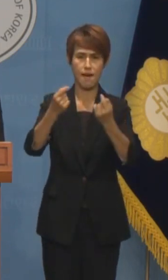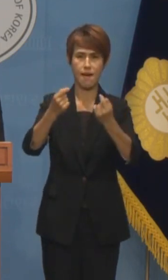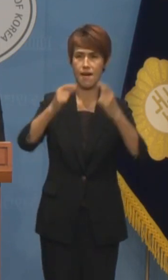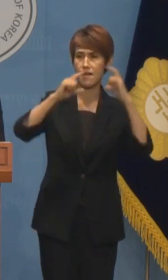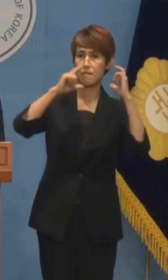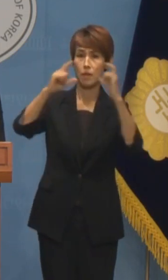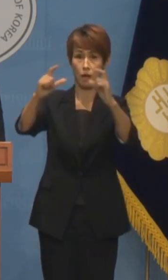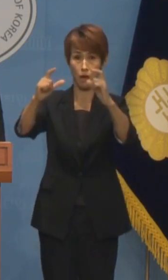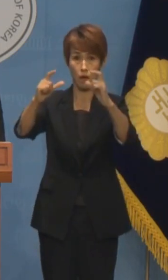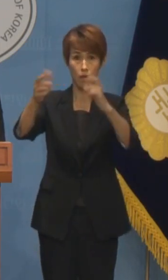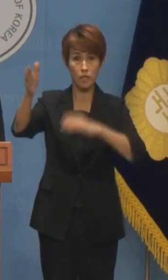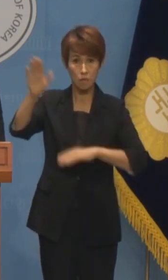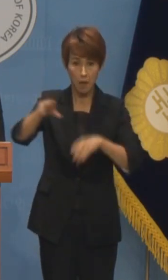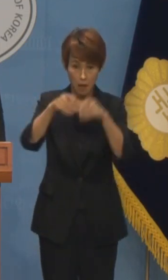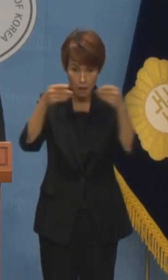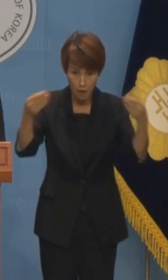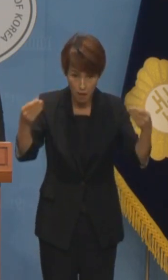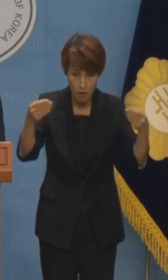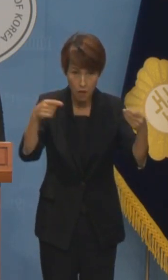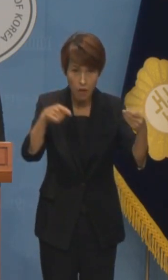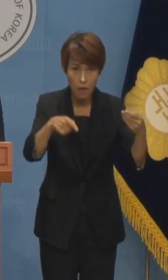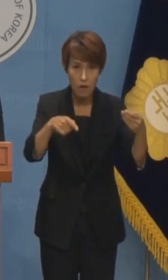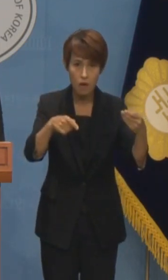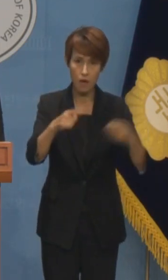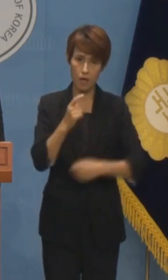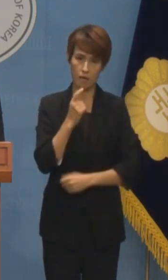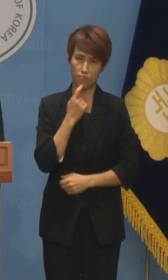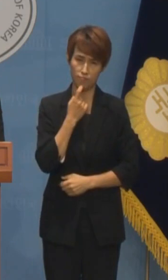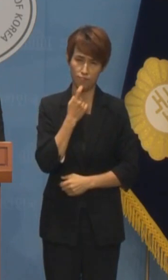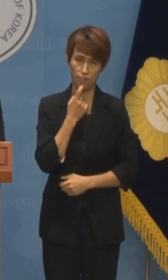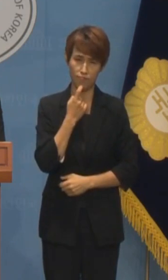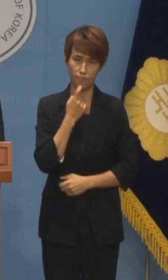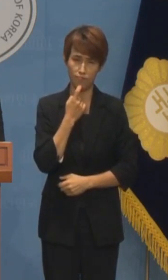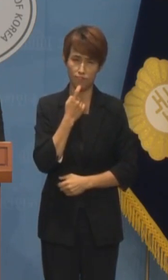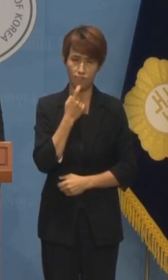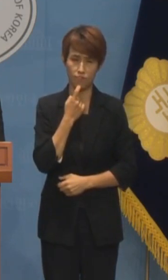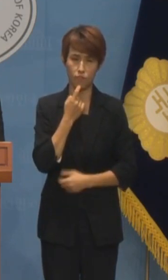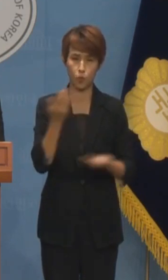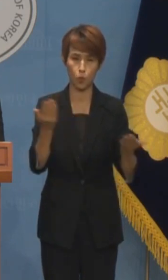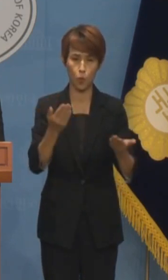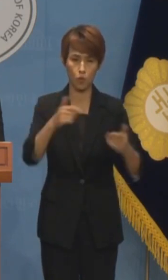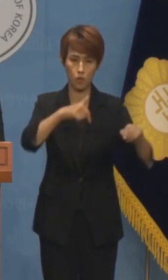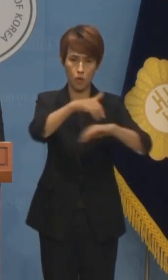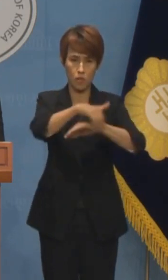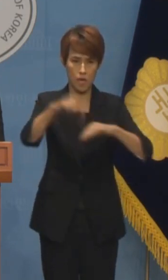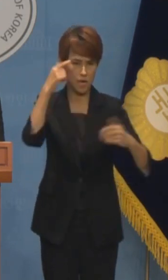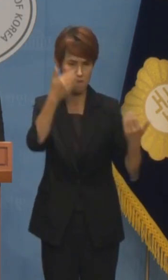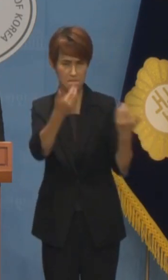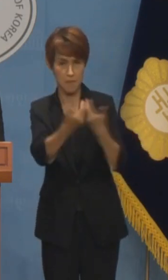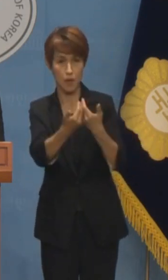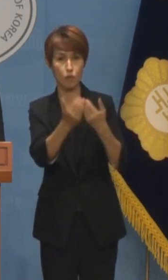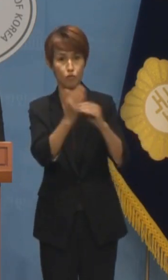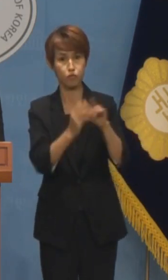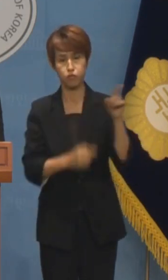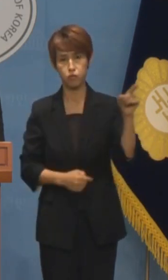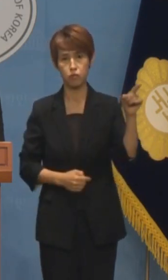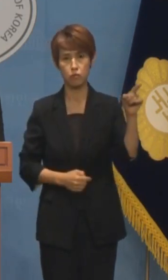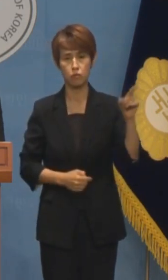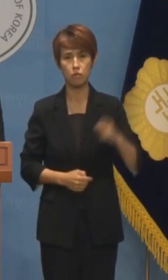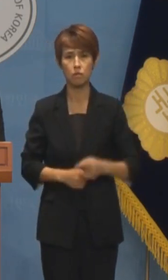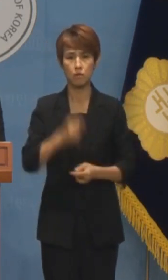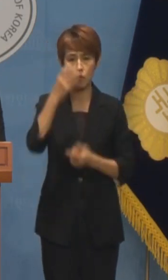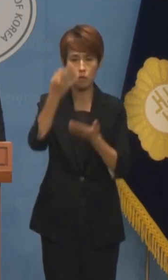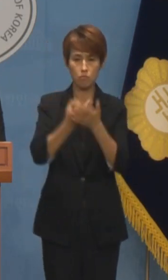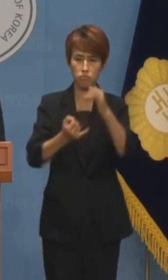대더라도 실제로는 집요하고 강력하게 반노동 정책으로 일관하고 있는데 체불임금